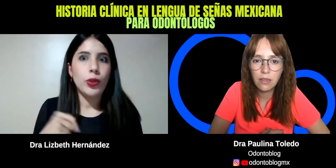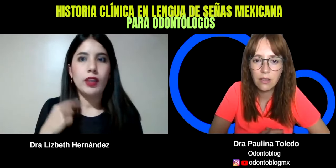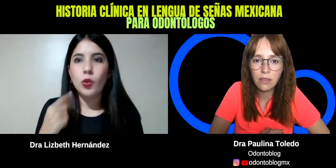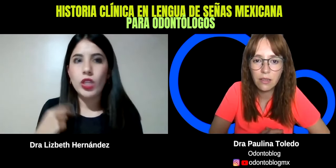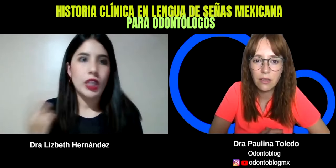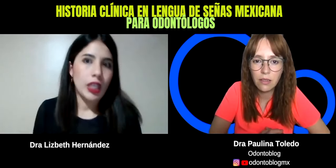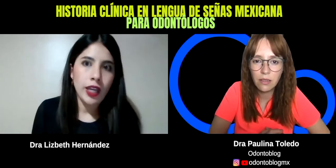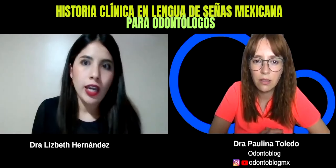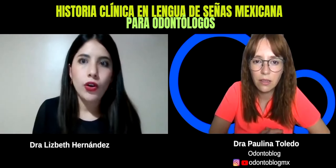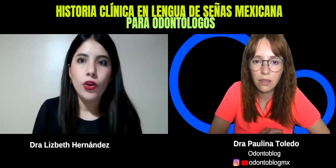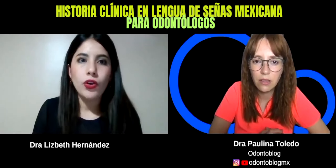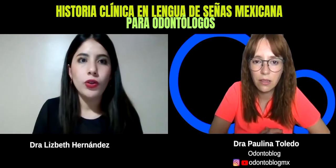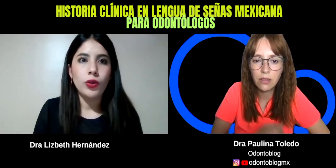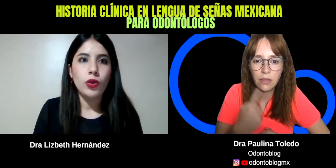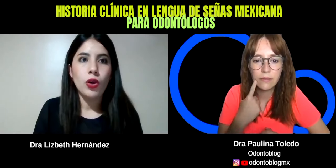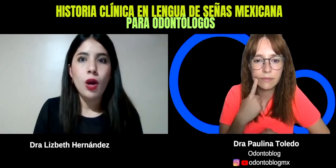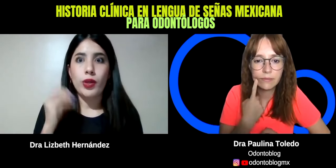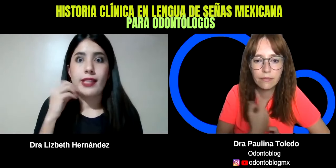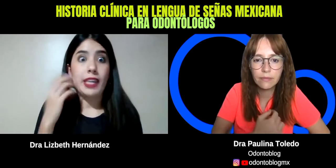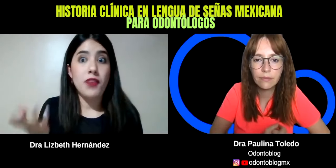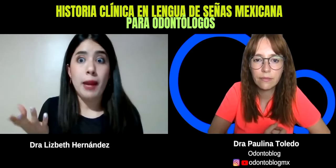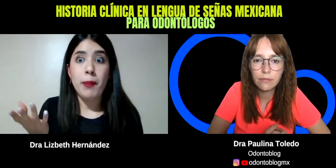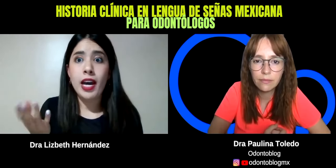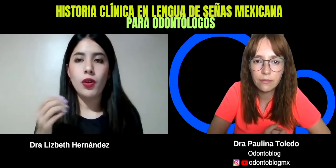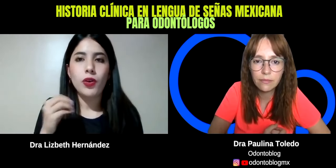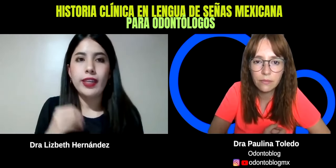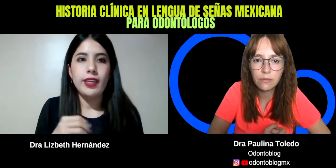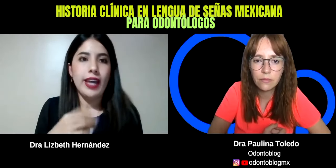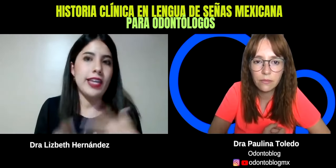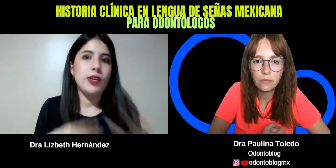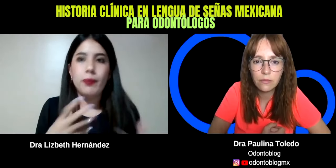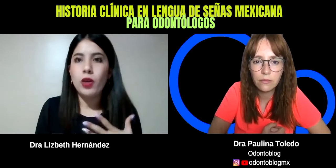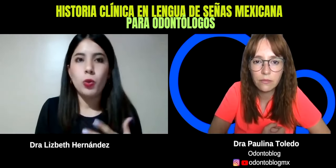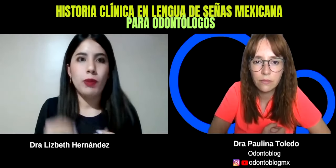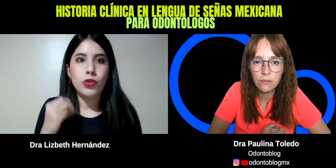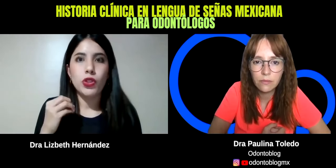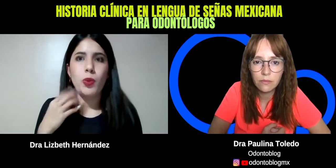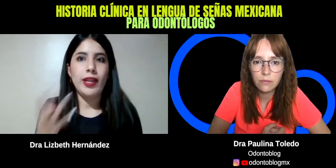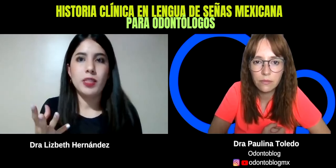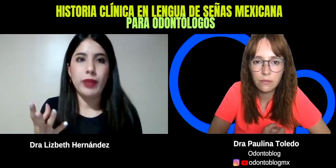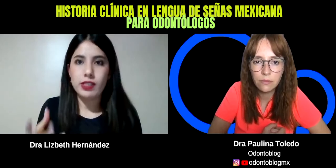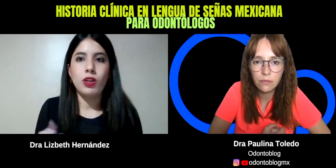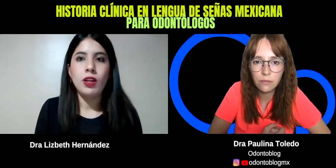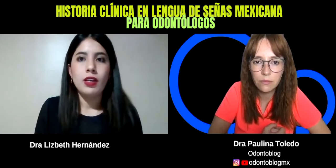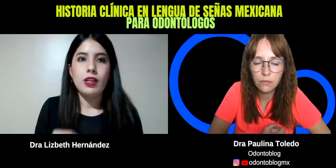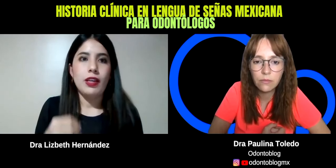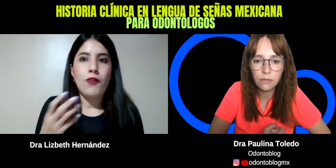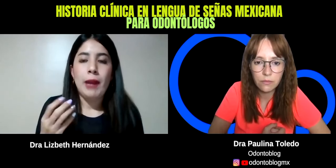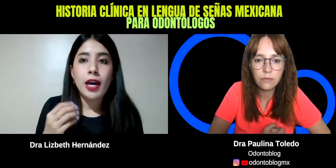tengo un diente negro, o porque está inflamado, y ahí van a ocupar mucho como de la expresión. Inflamado